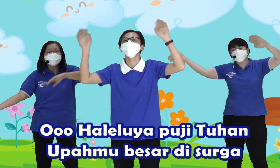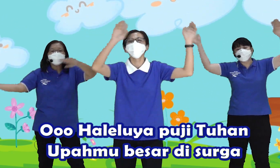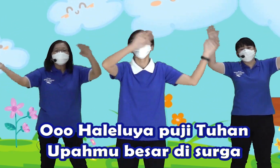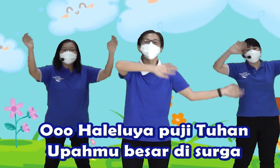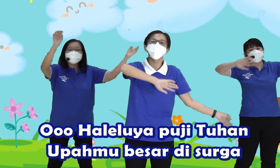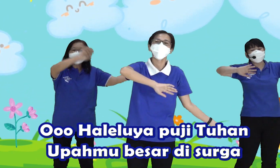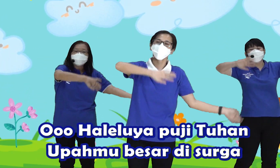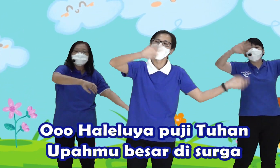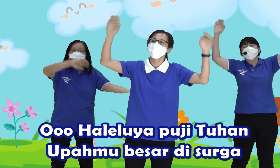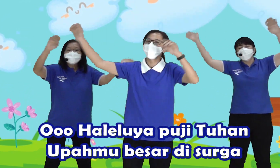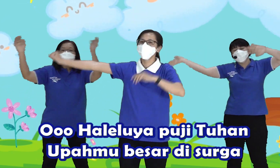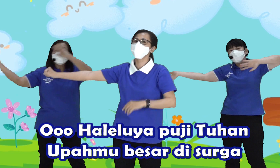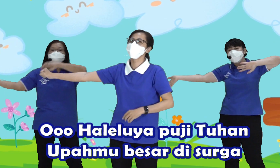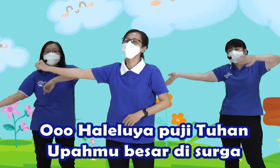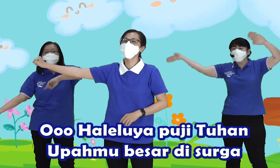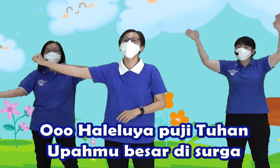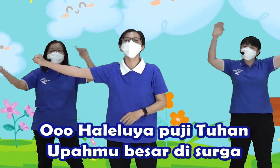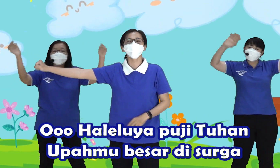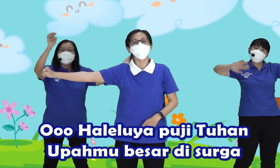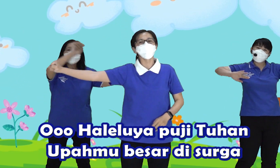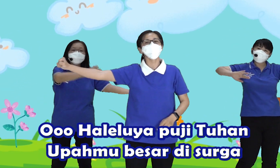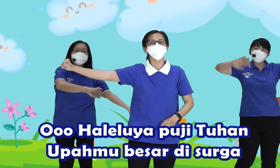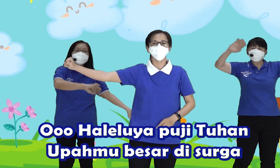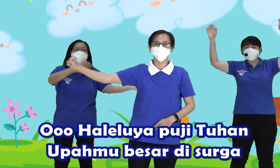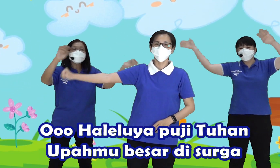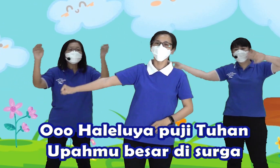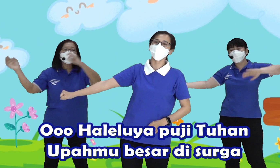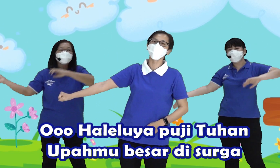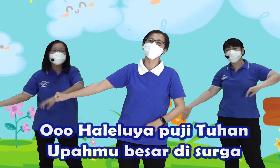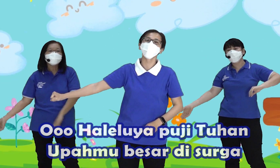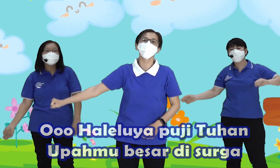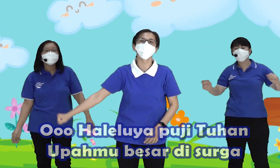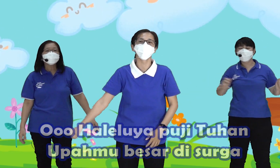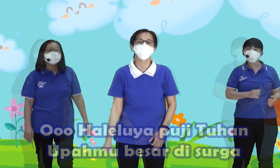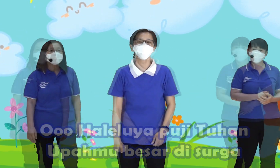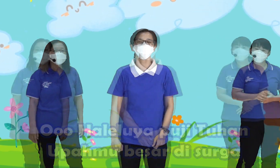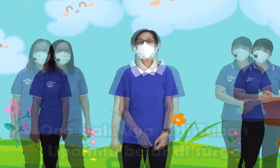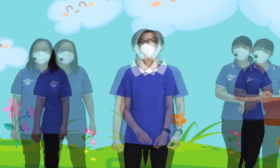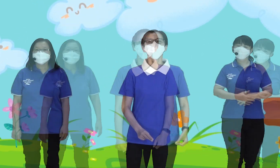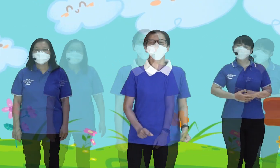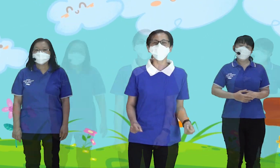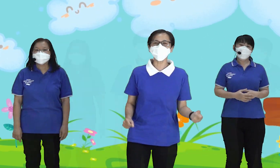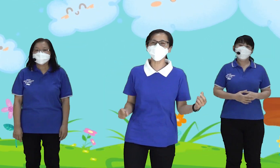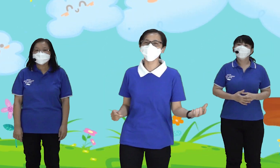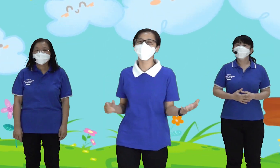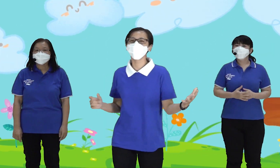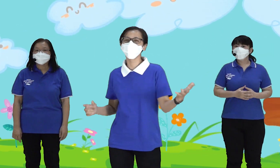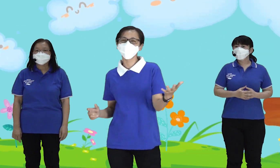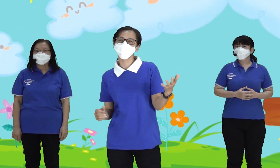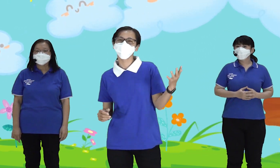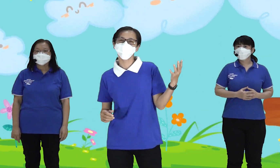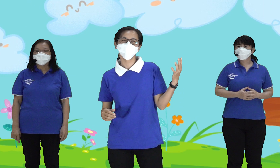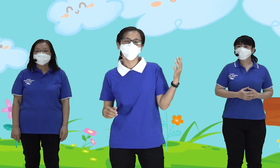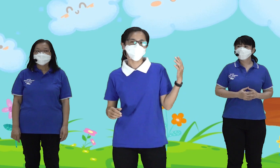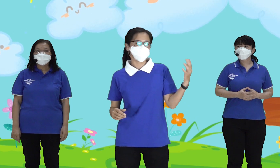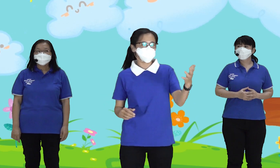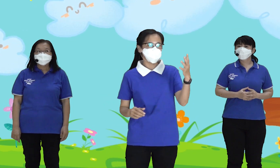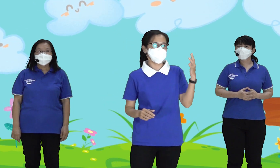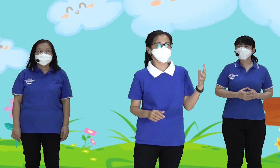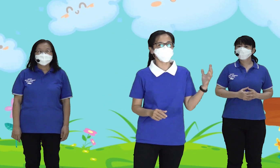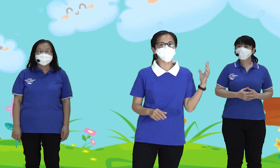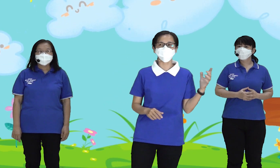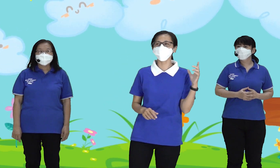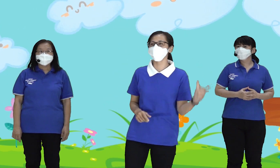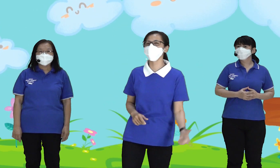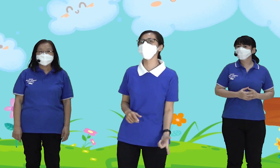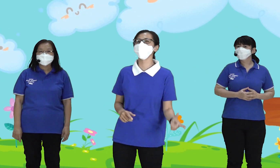Puji Tuhan Upamu besar di surga Coba disini anak-anak yang adalah